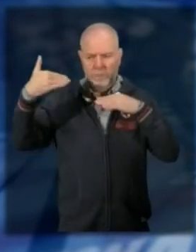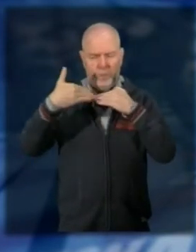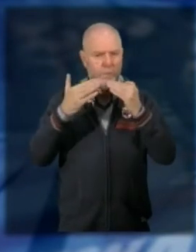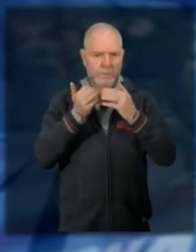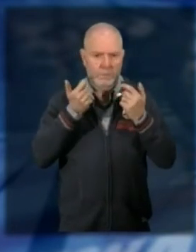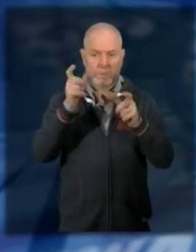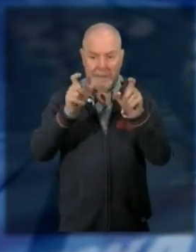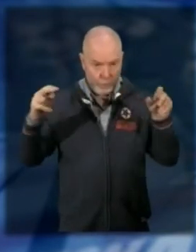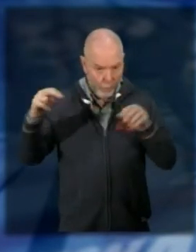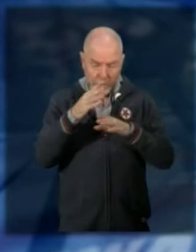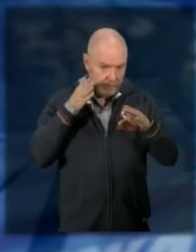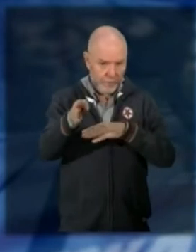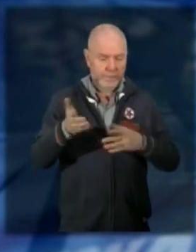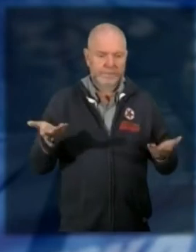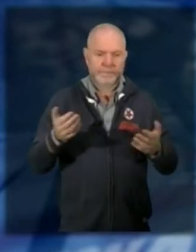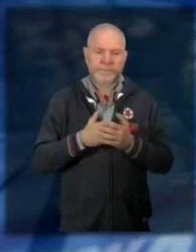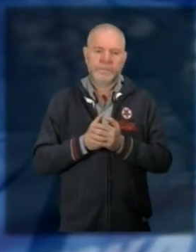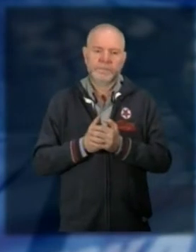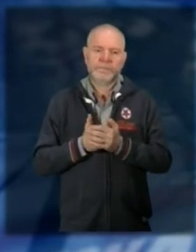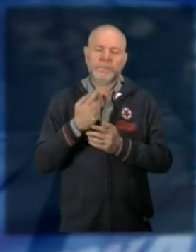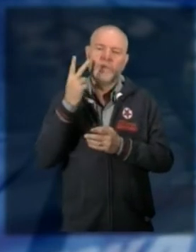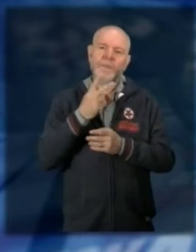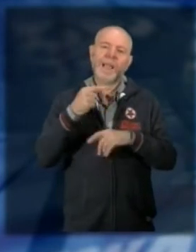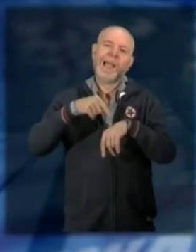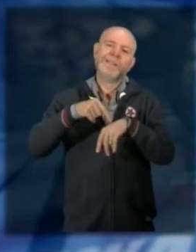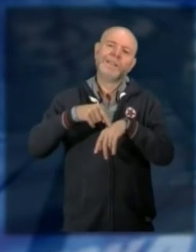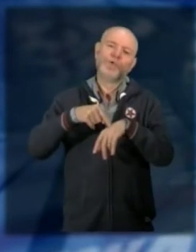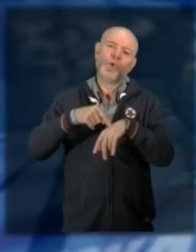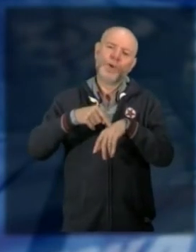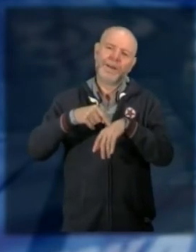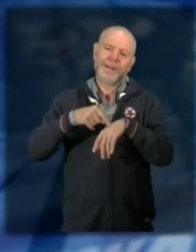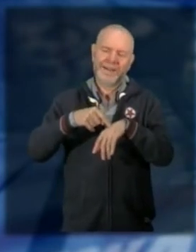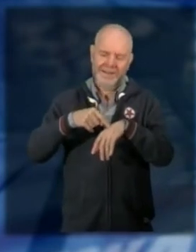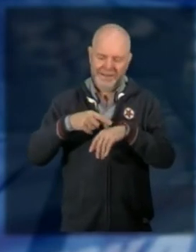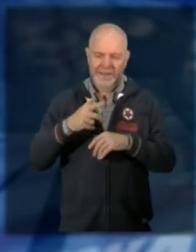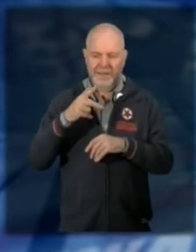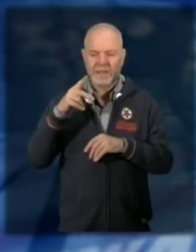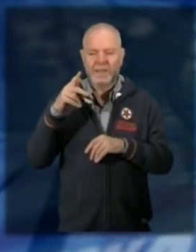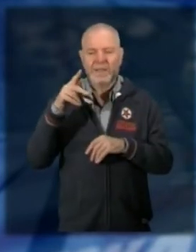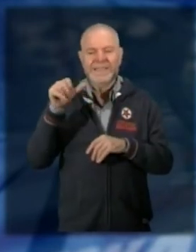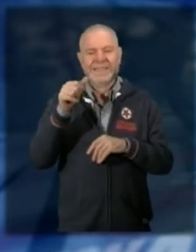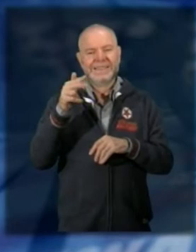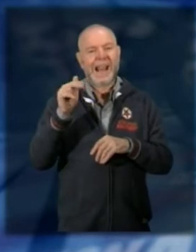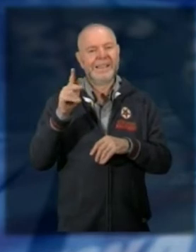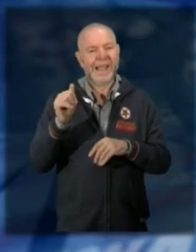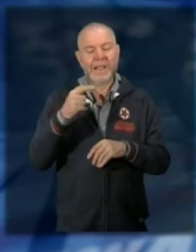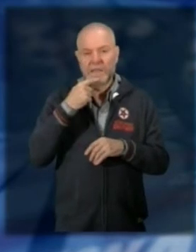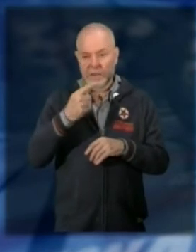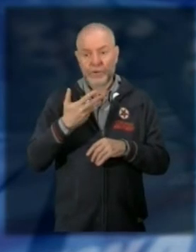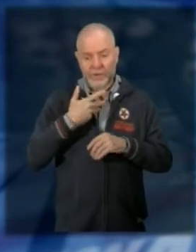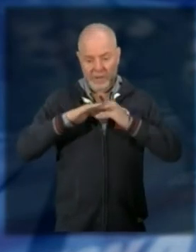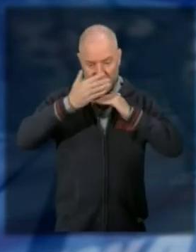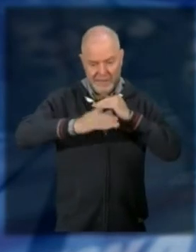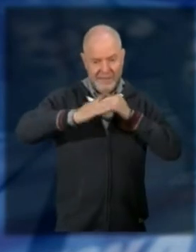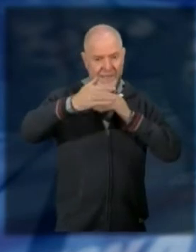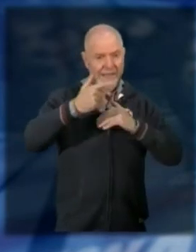investimenti di pedoni sulle strisce in quel tratto spiega l'assessore alla viabilità e dalla polizia locale Stefano Strada ci sono già dei dissuasori di velocità